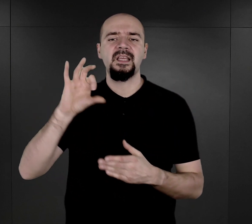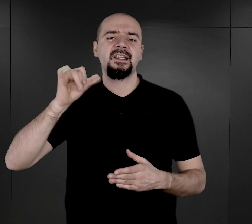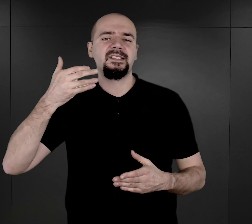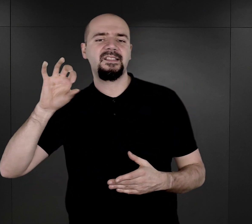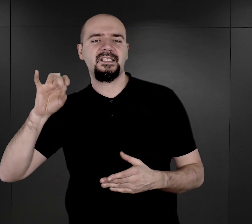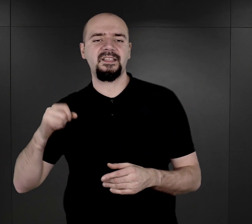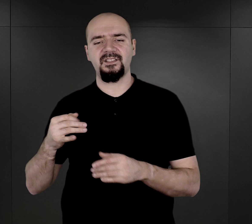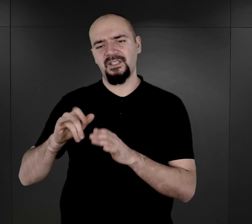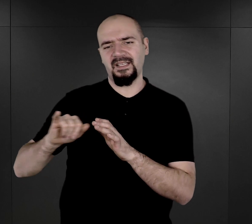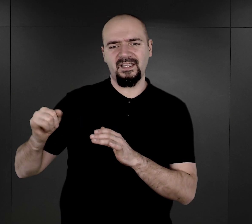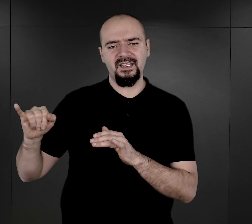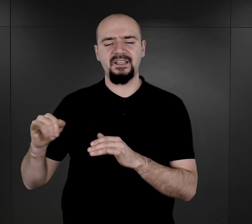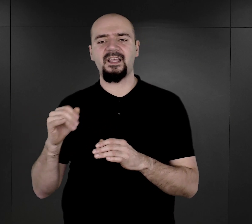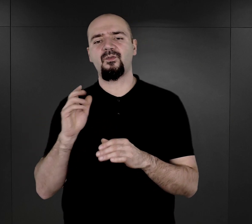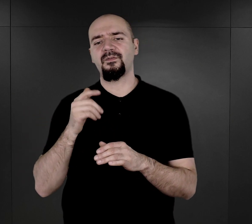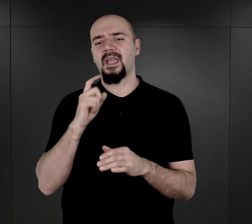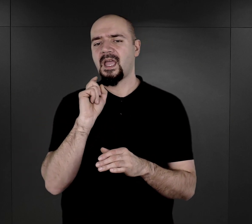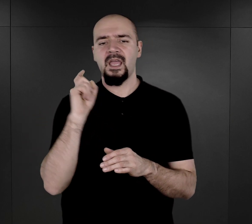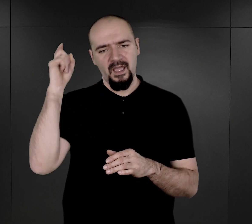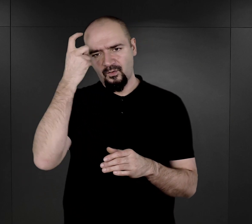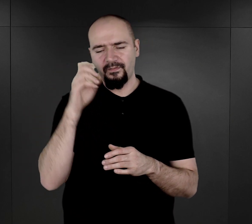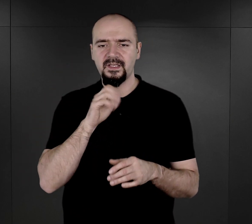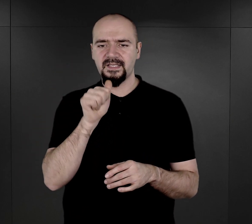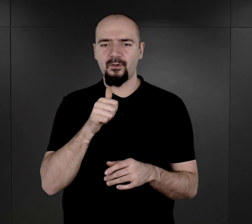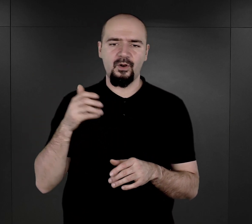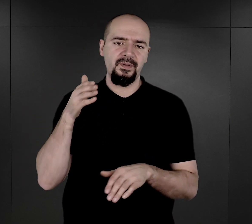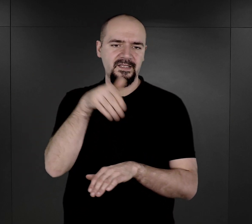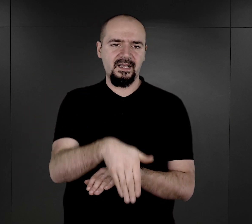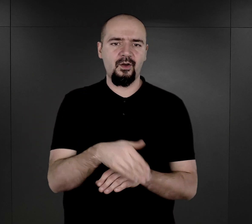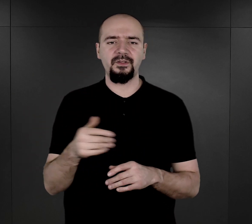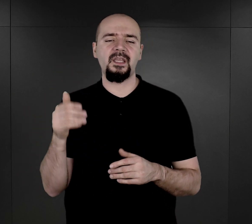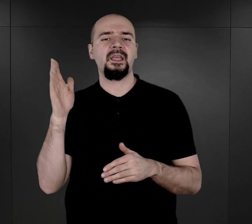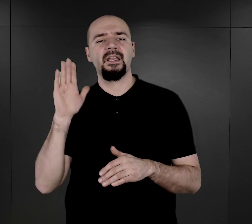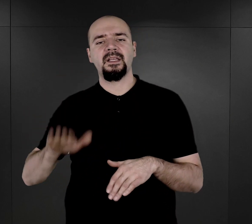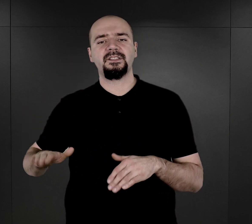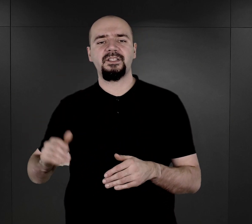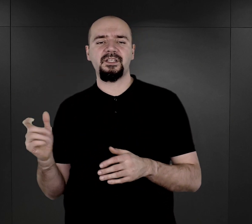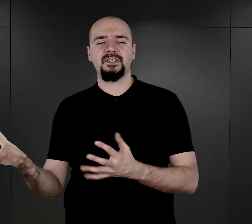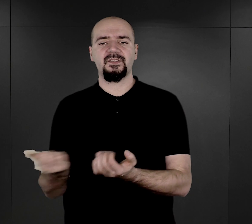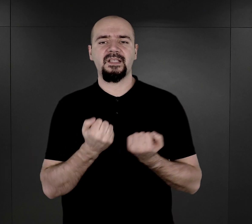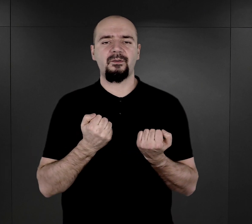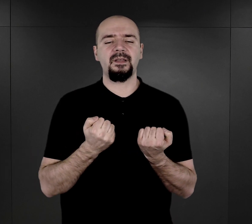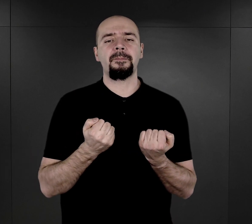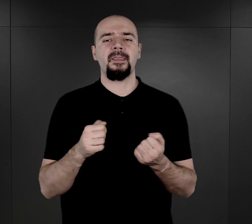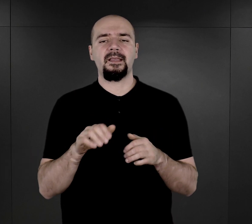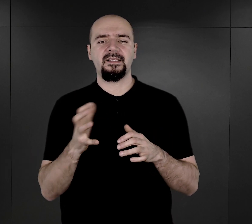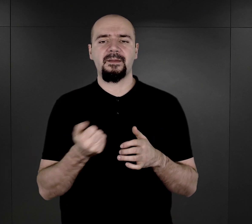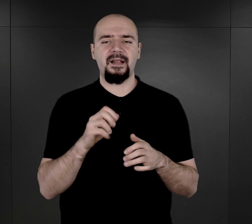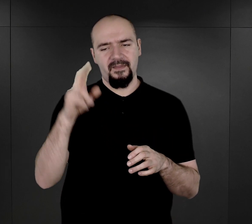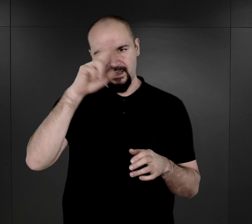zamieszkujący głównie Europę Zachodnią, dzieci te zostały zabrane rodzicom i umieszczone w sierocińcu,